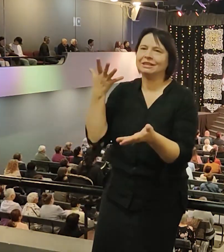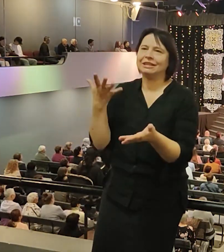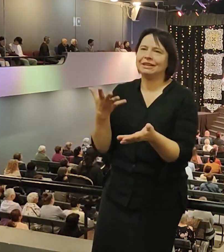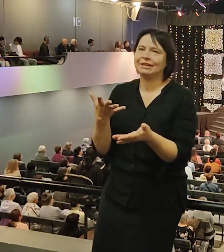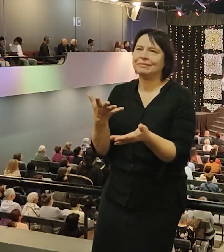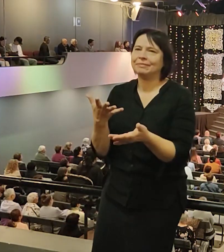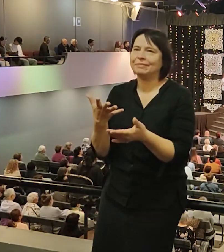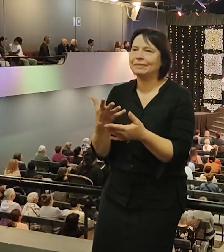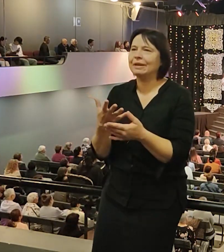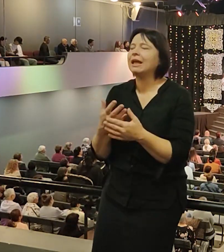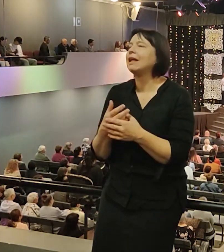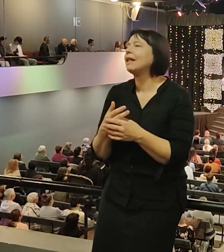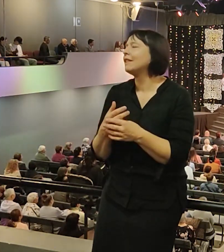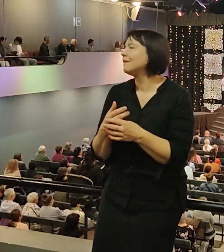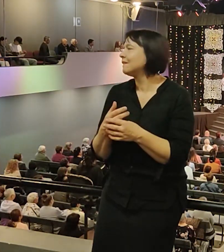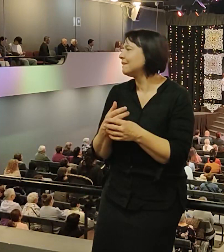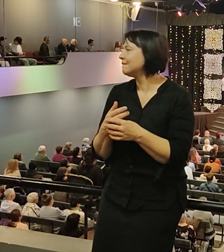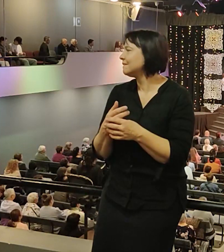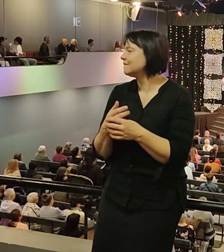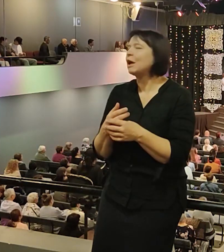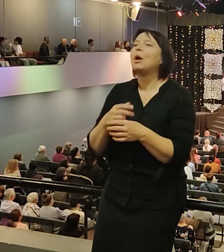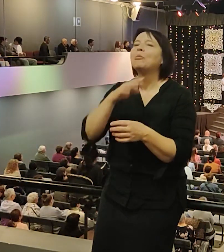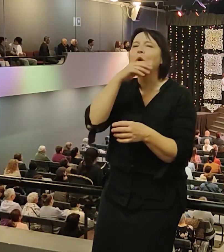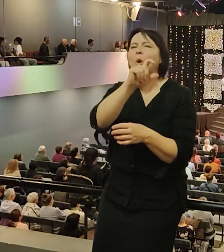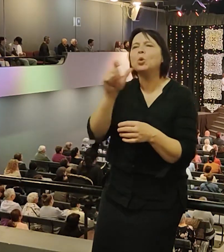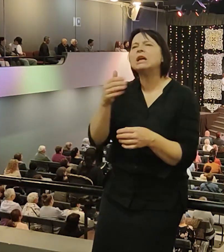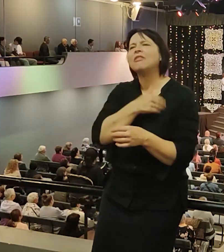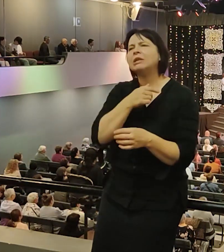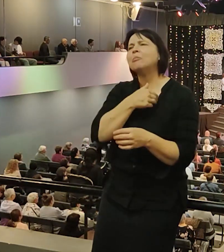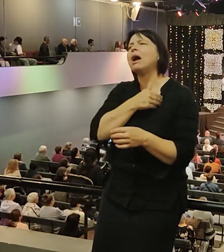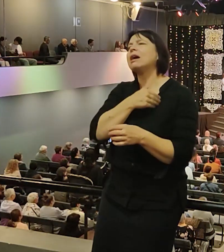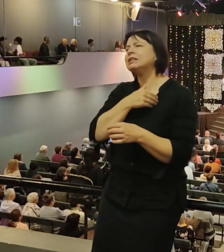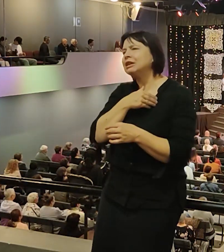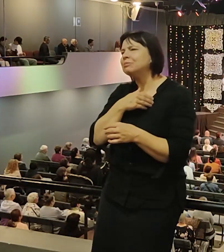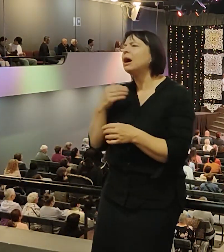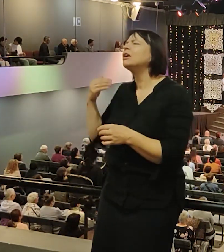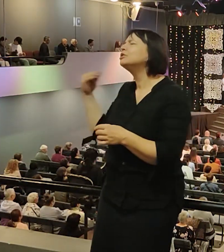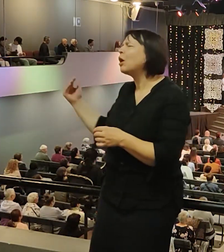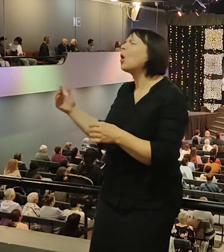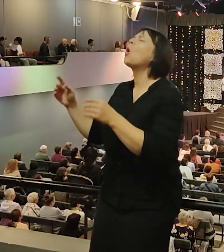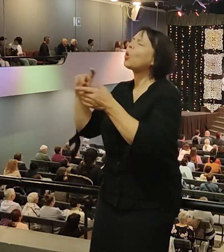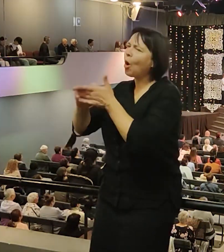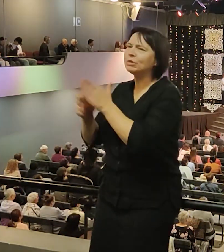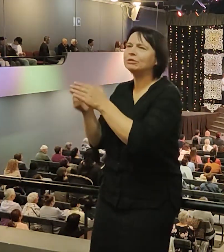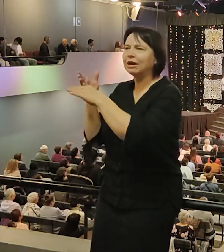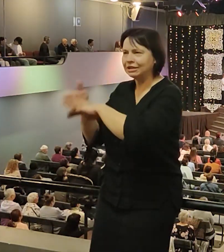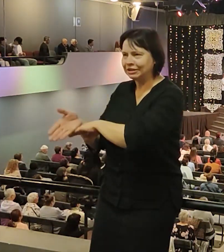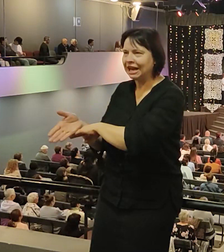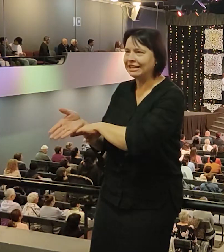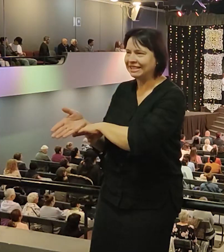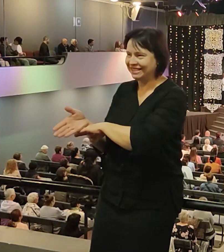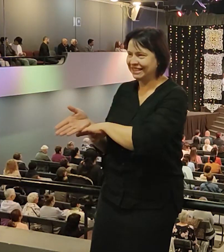комнату зайти. Я говорю, что вы там хотите? Мы хотим в эту комнату. Зашли в комнату, стали под кроватью искать. Я говорю, что вы ищете? Мы ищем перья.